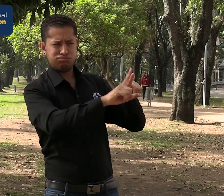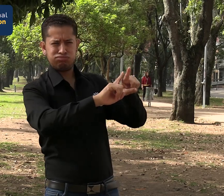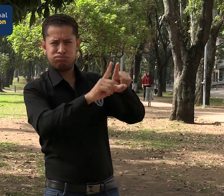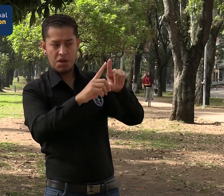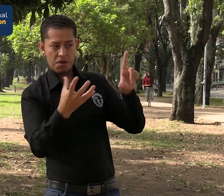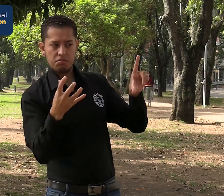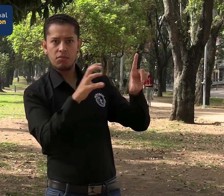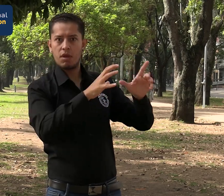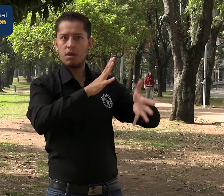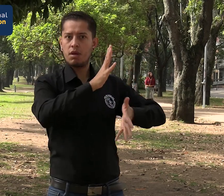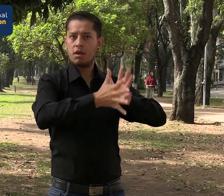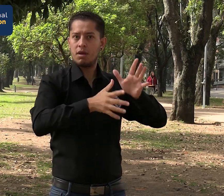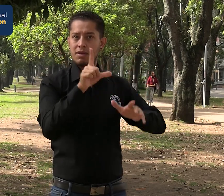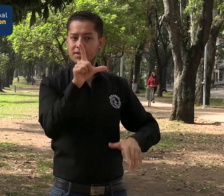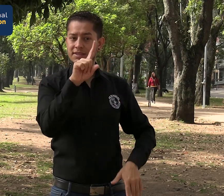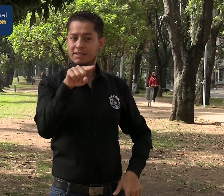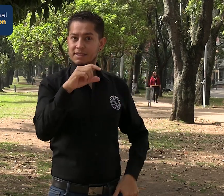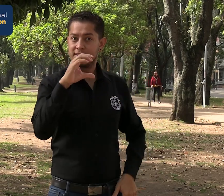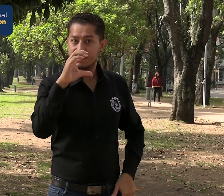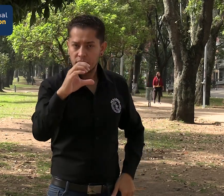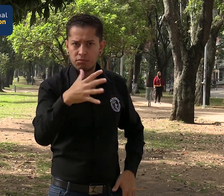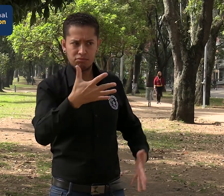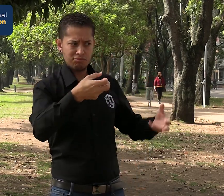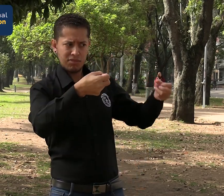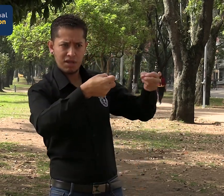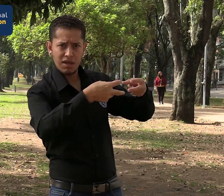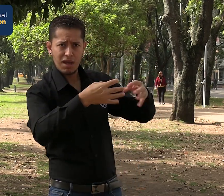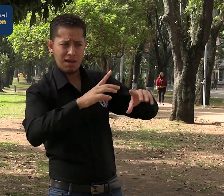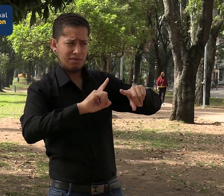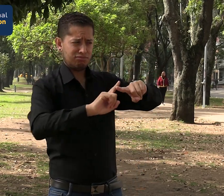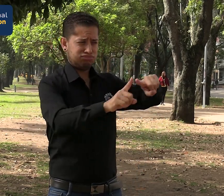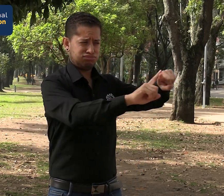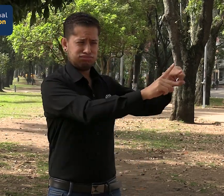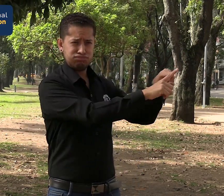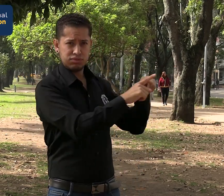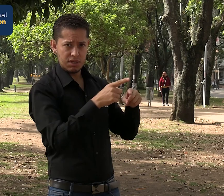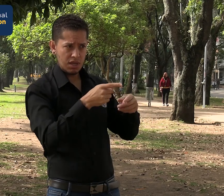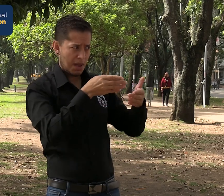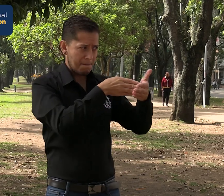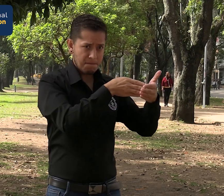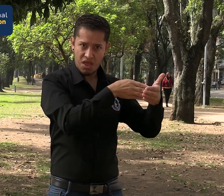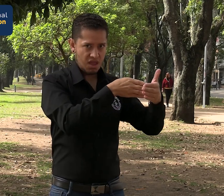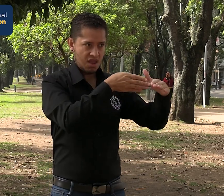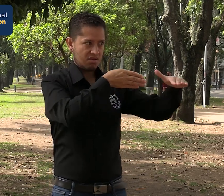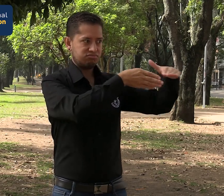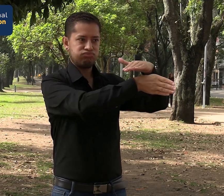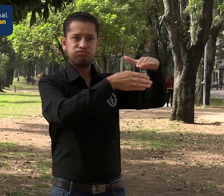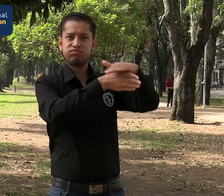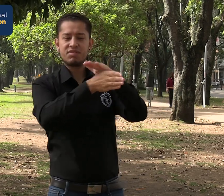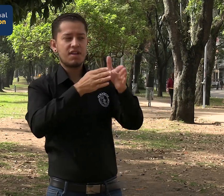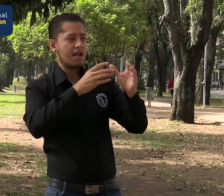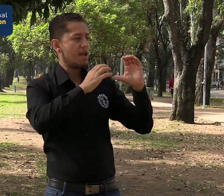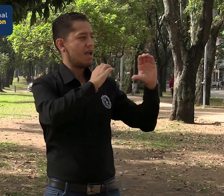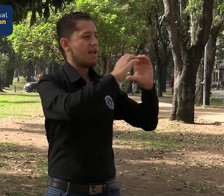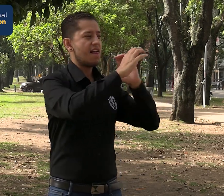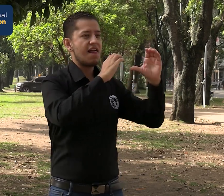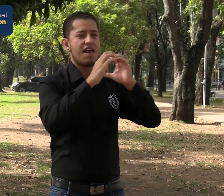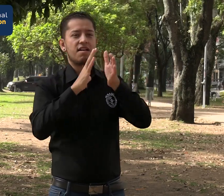de señas colombiana en televisión, la subtitulación, entre muchos otros, que eliminan las barreras de accesibilidad,